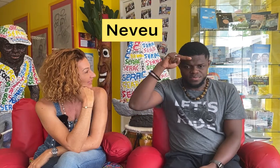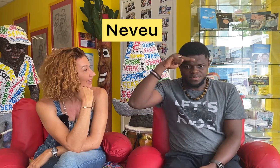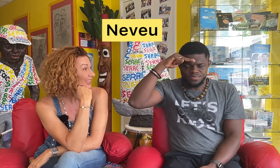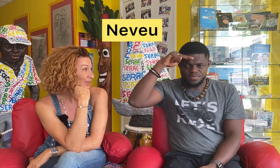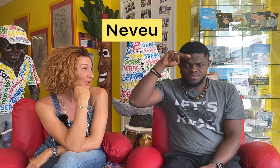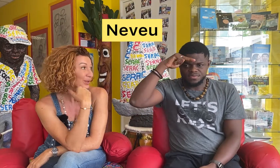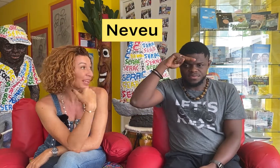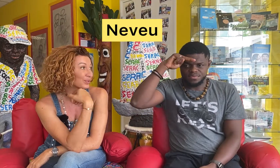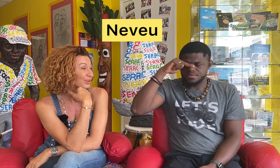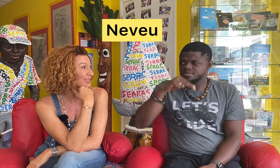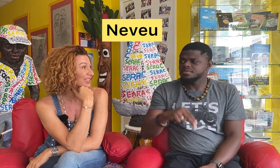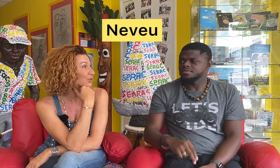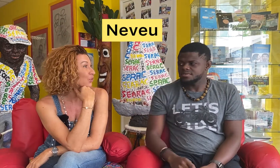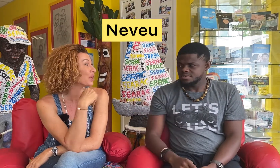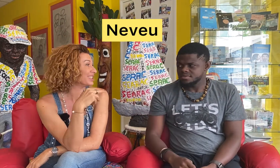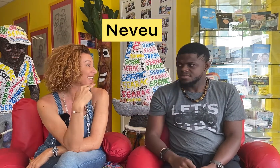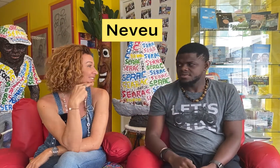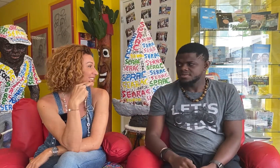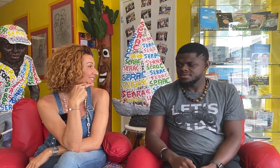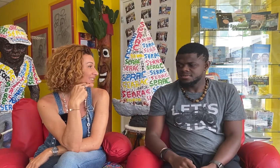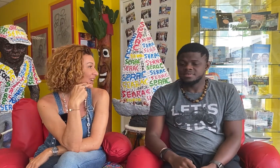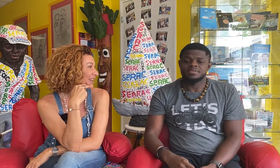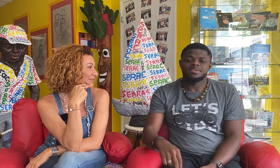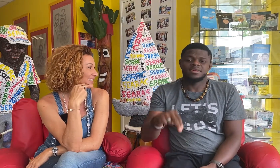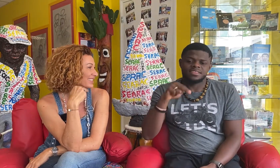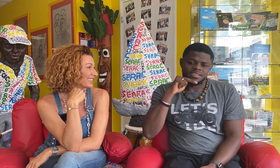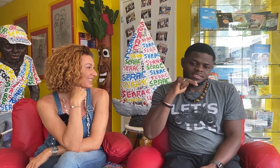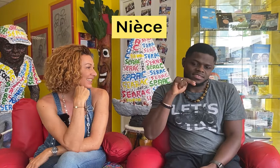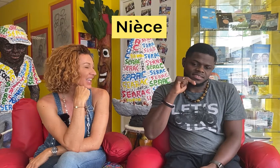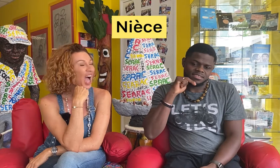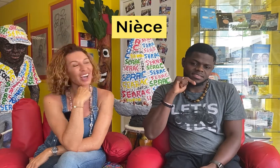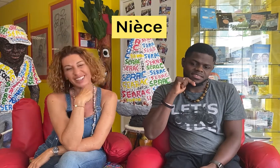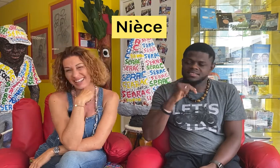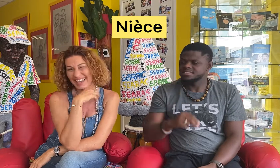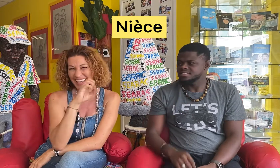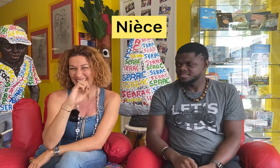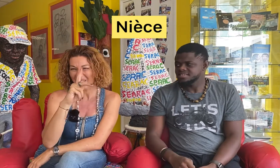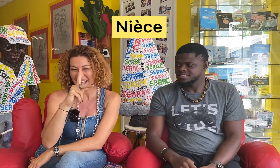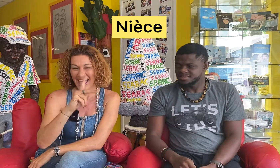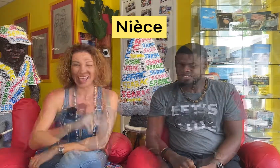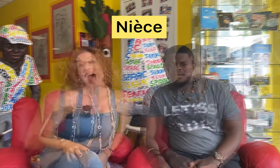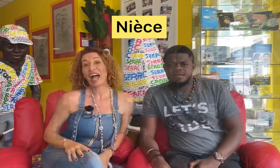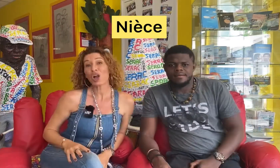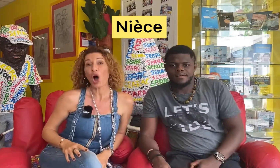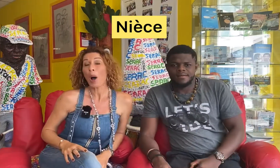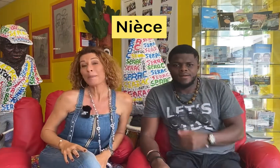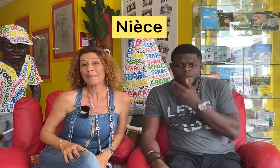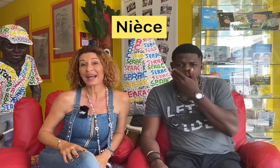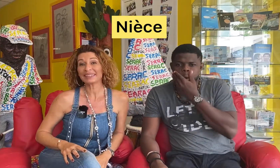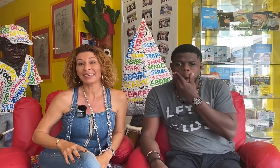Donc, le garçon, si c'est neveu et nièce, si c'est la fille. Ok. Ouais. Alors, mariée.